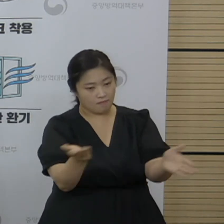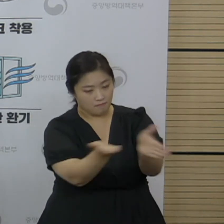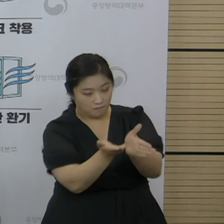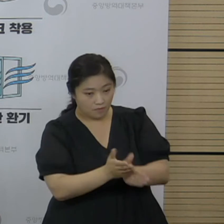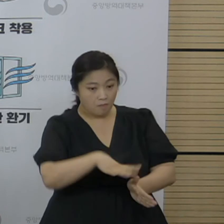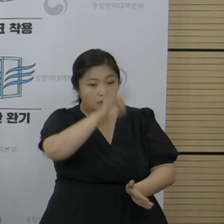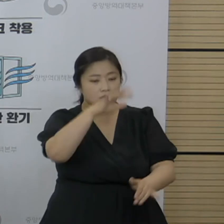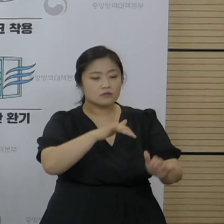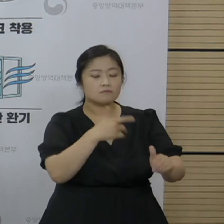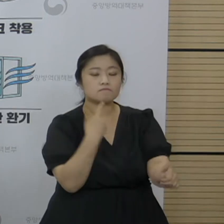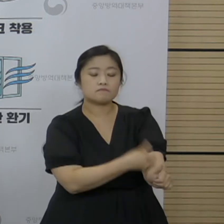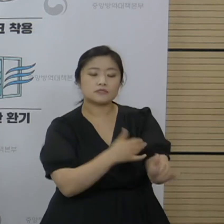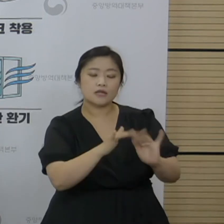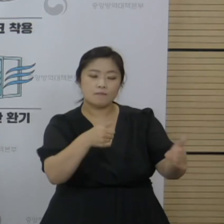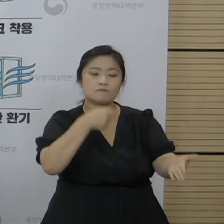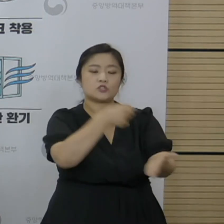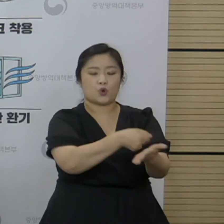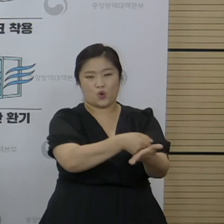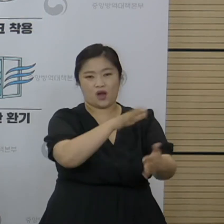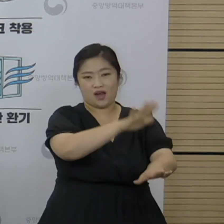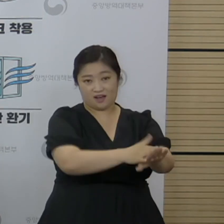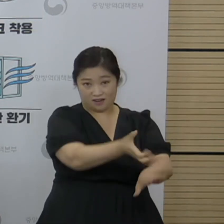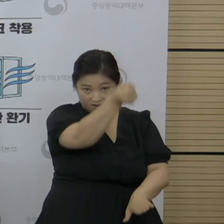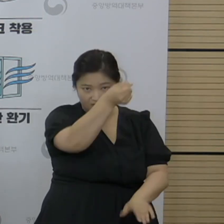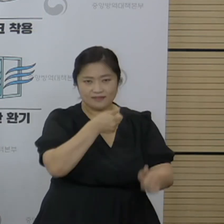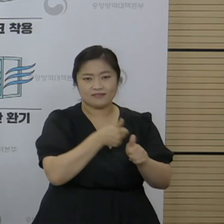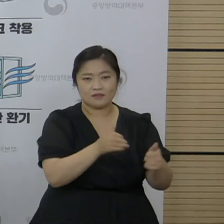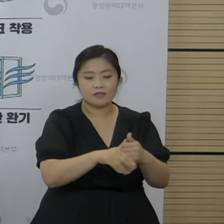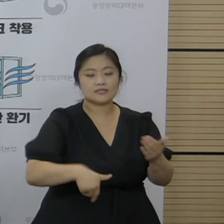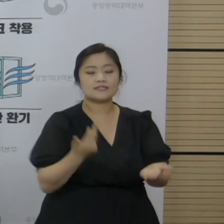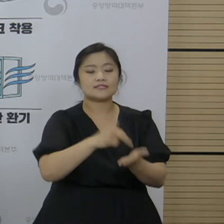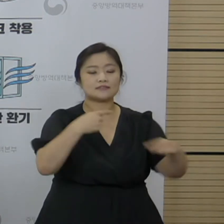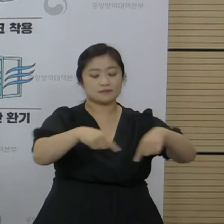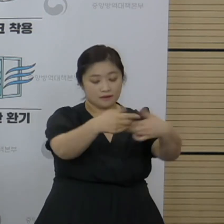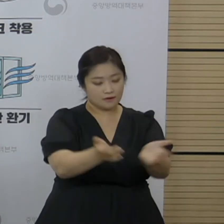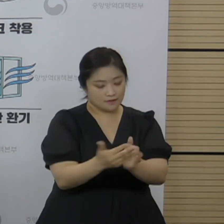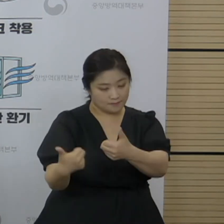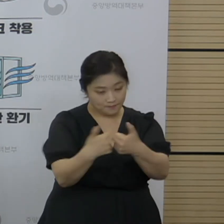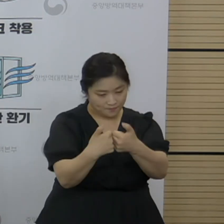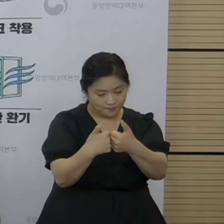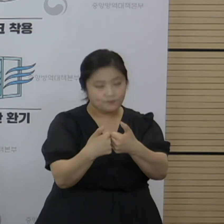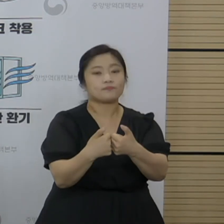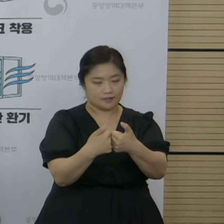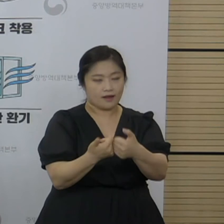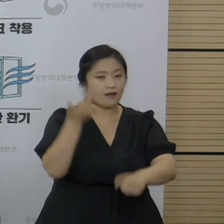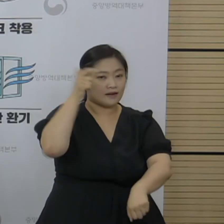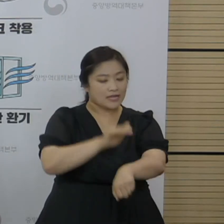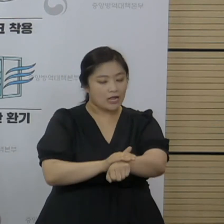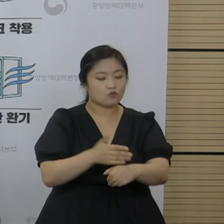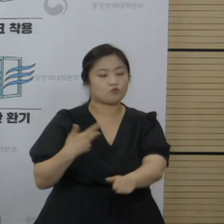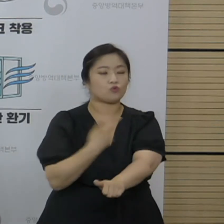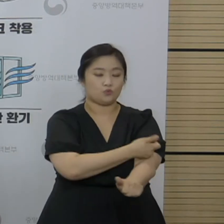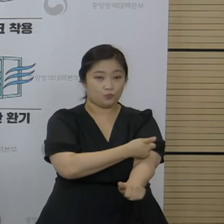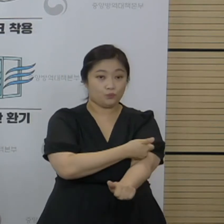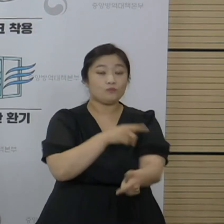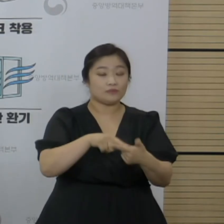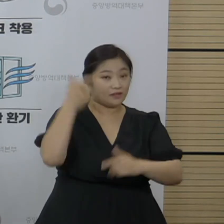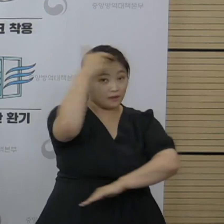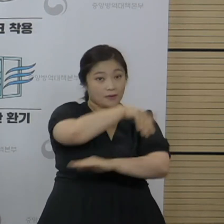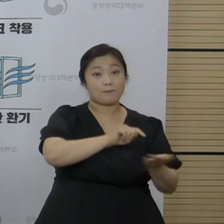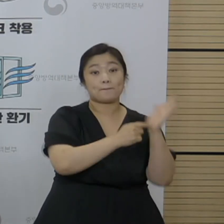대상을 정하자는 취지에서 각 지자체별로 협의해서 지자체 자율접종에 대한 계획을 발표를 드렸고요.